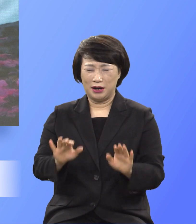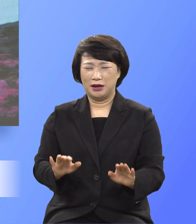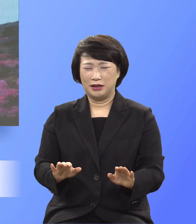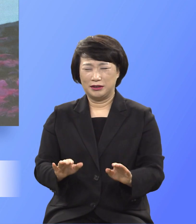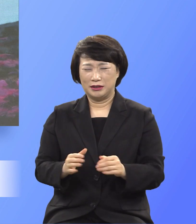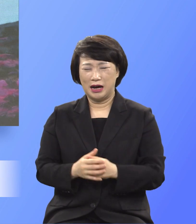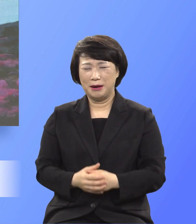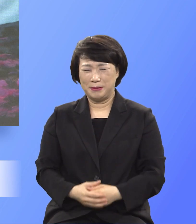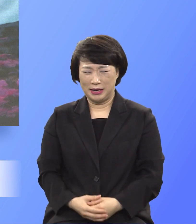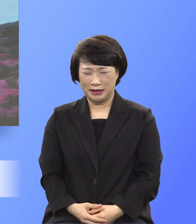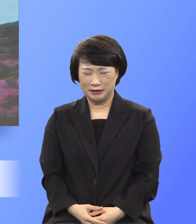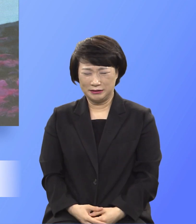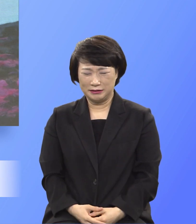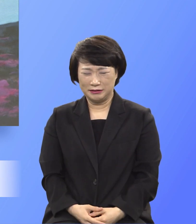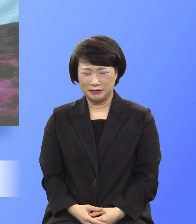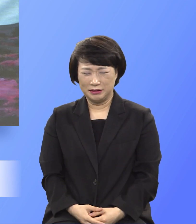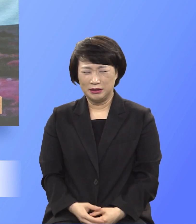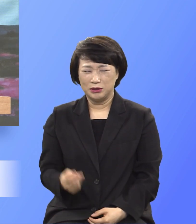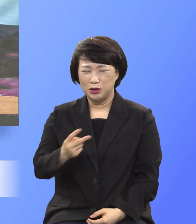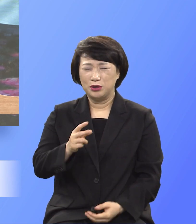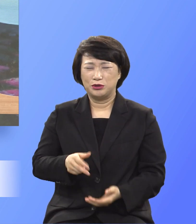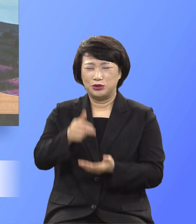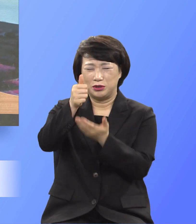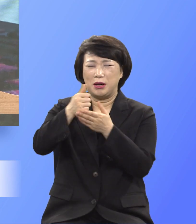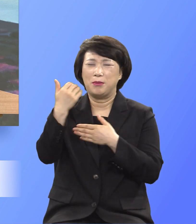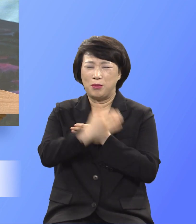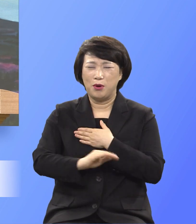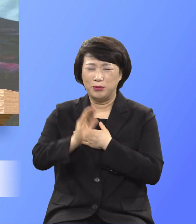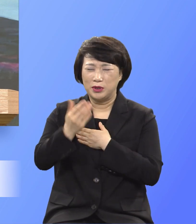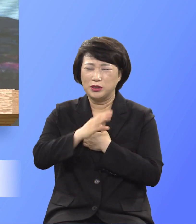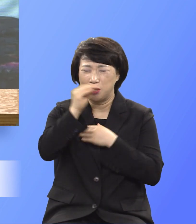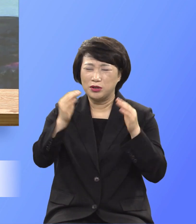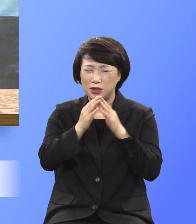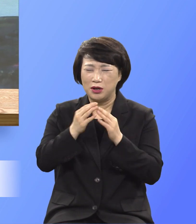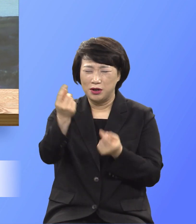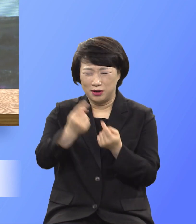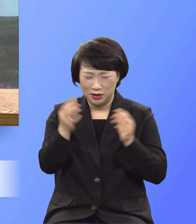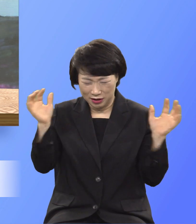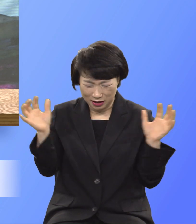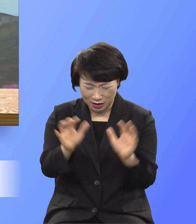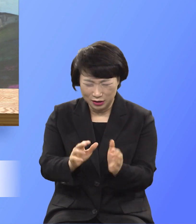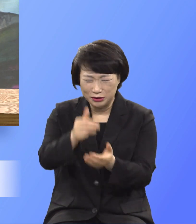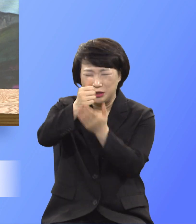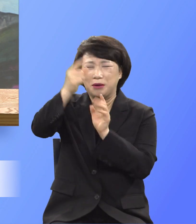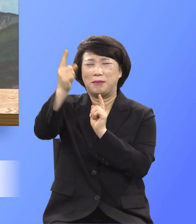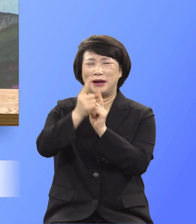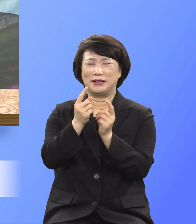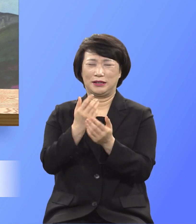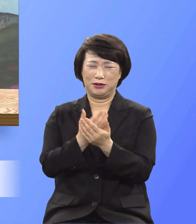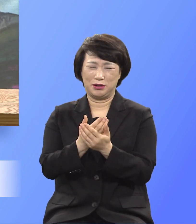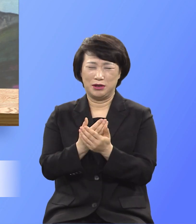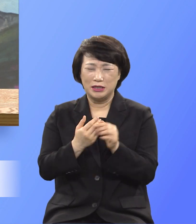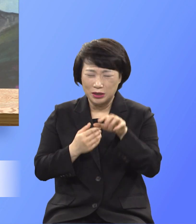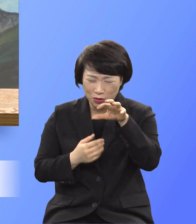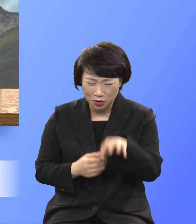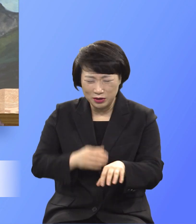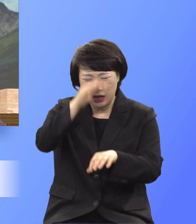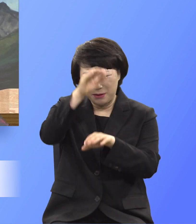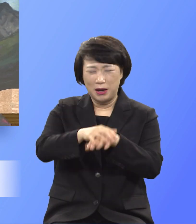하옵소서 그리고 주님의 몸 된 성전에서 주를 뵙게 하옵소서 이곳이 예배할 장소요